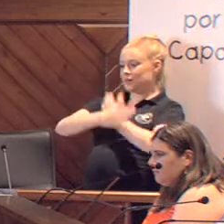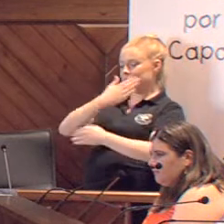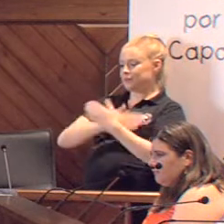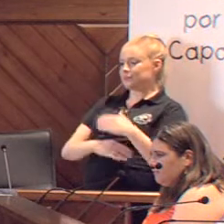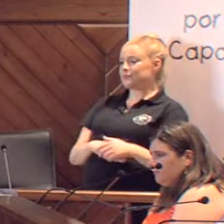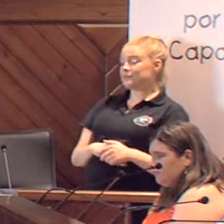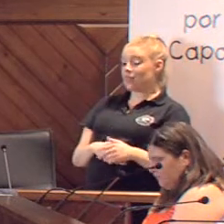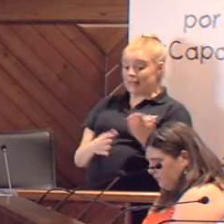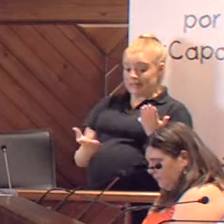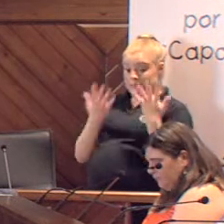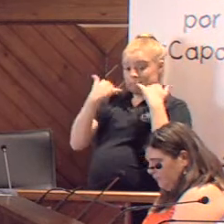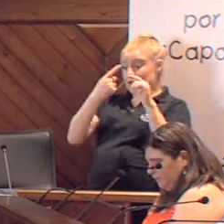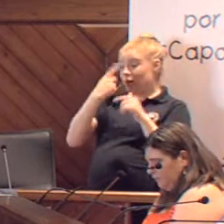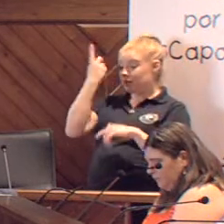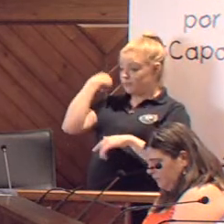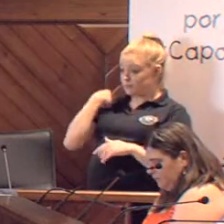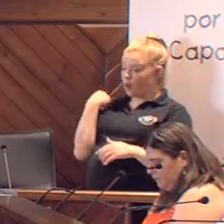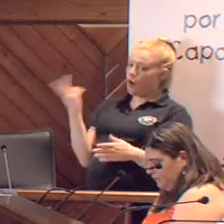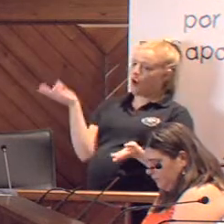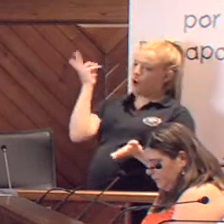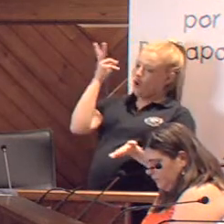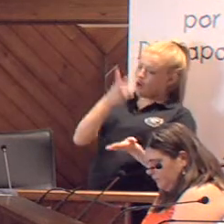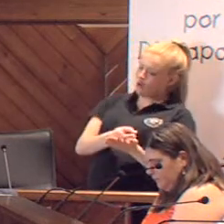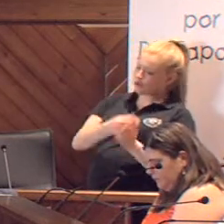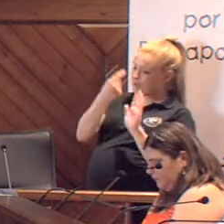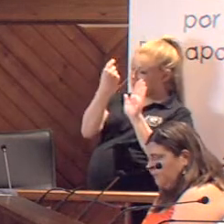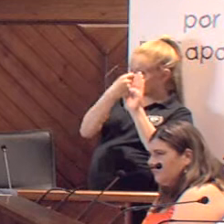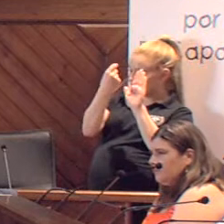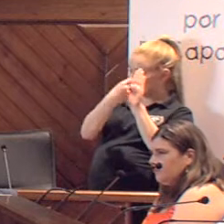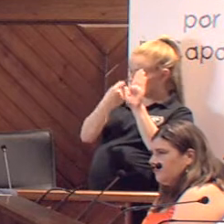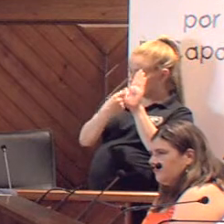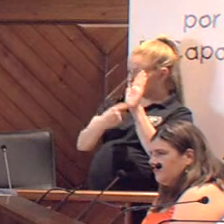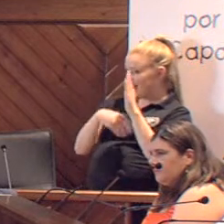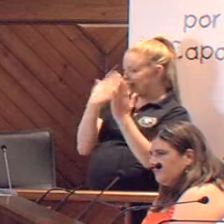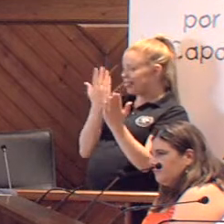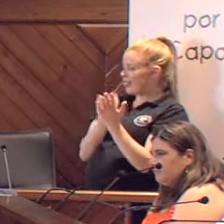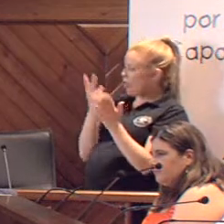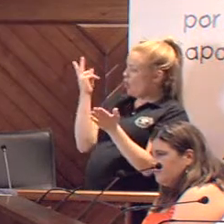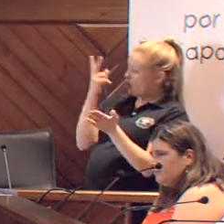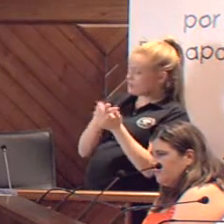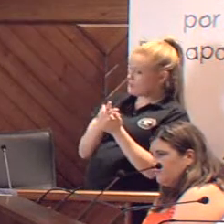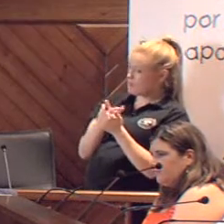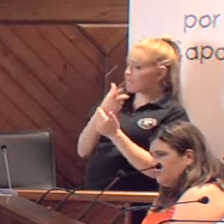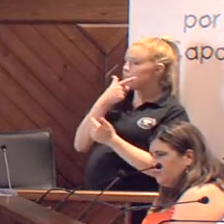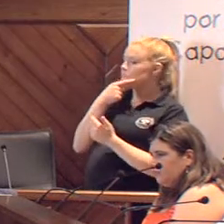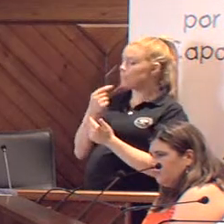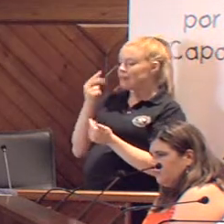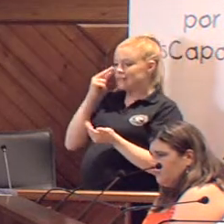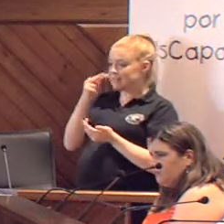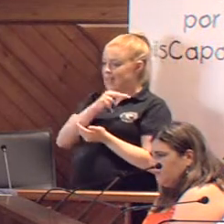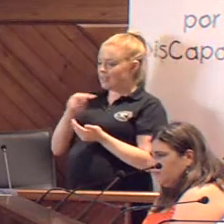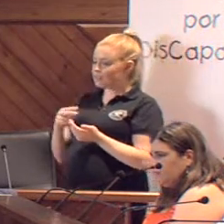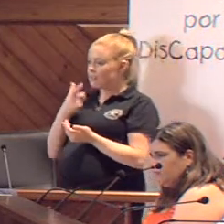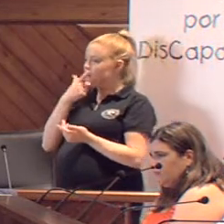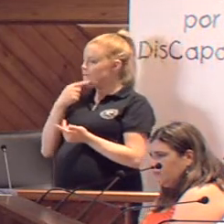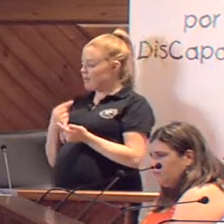Tras el Pleno del año anterior, volvemos a pedir las mismas cuestiones. Que se facilite la lectura fácil,